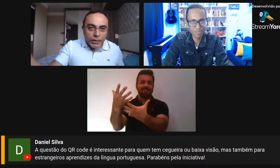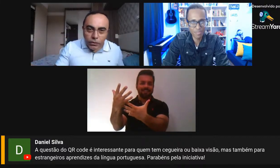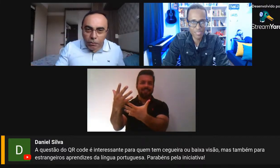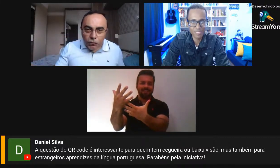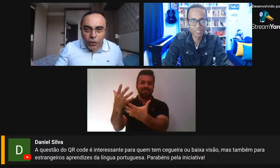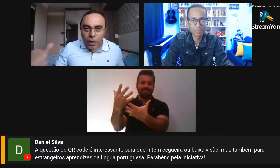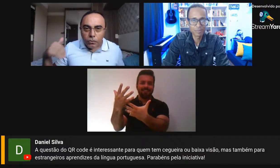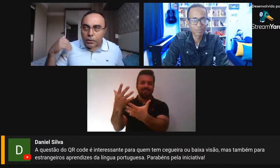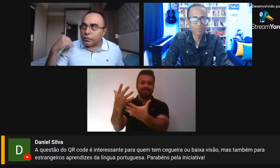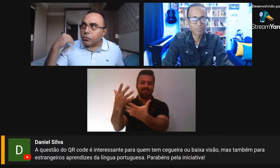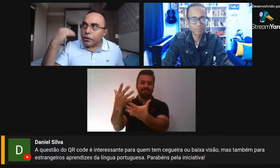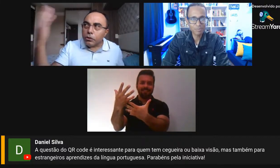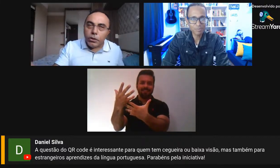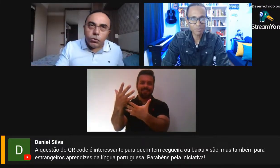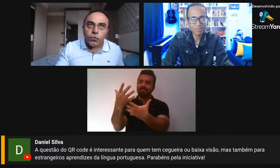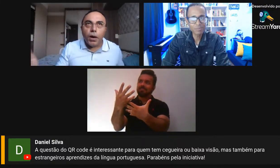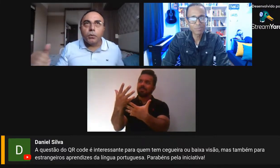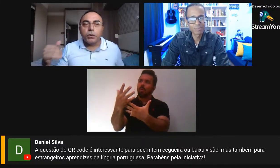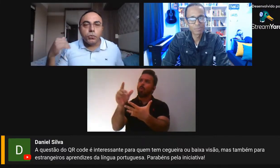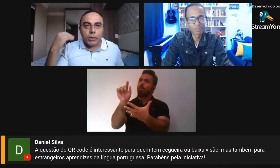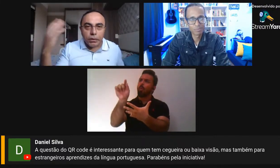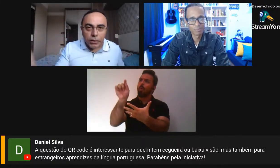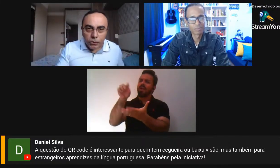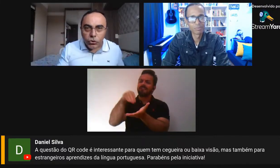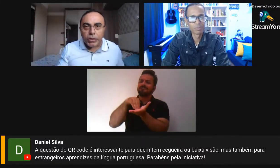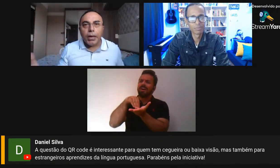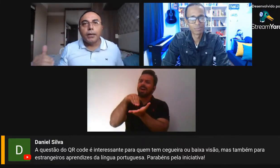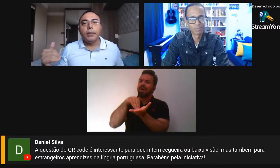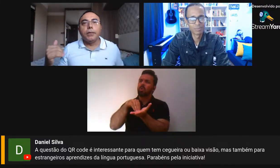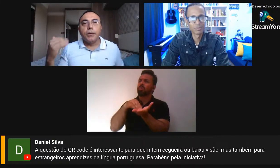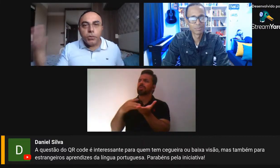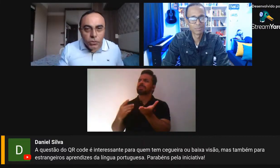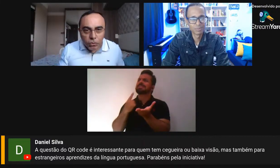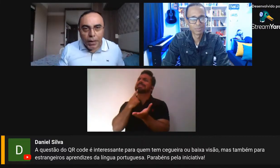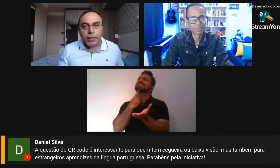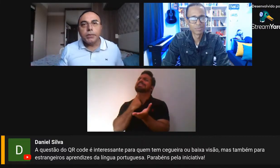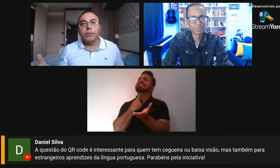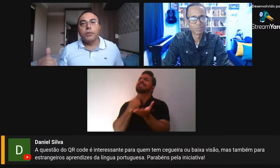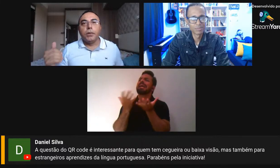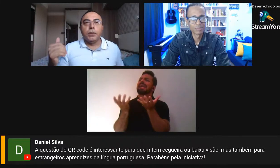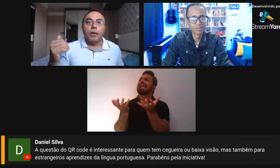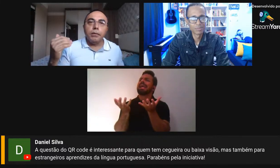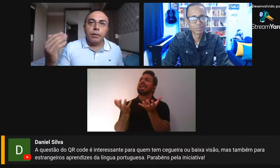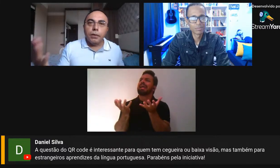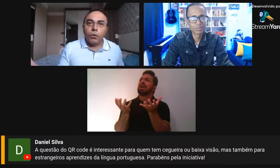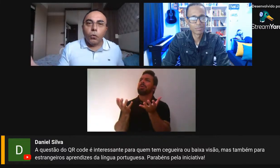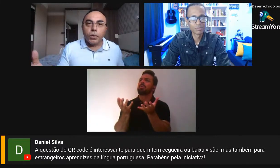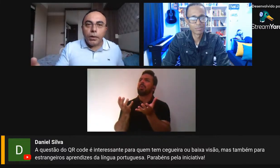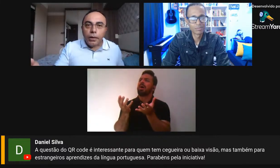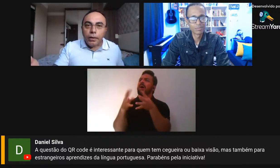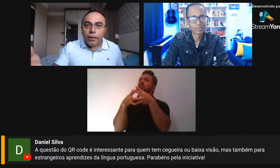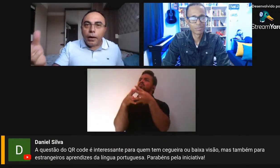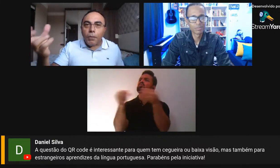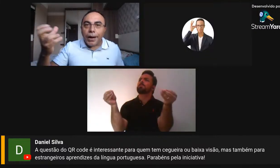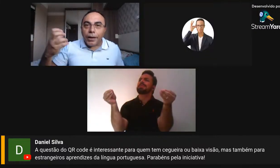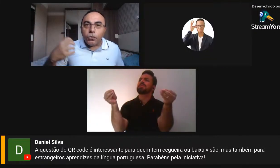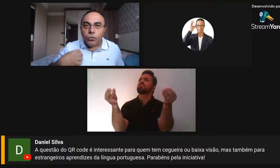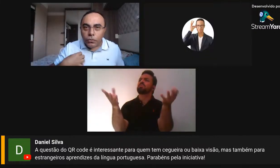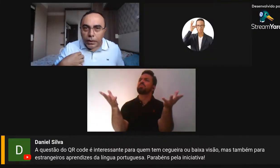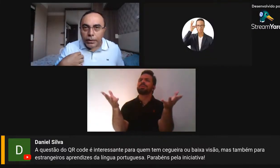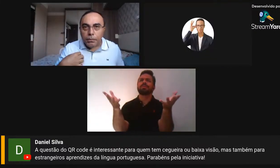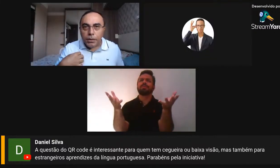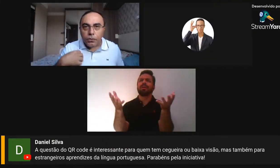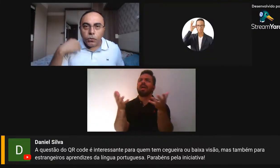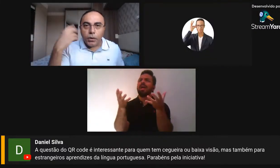tudo aquilo que me falta, tudo aquilo que nos falta, tudo aquilo que não está, que não existe mais, né, ou que é uma